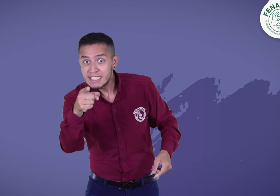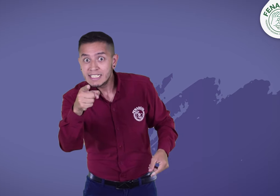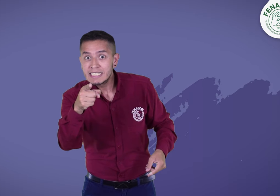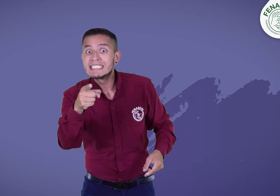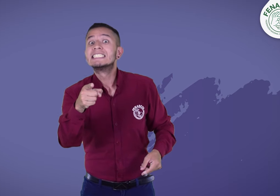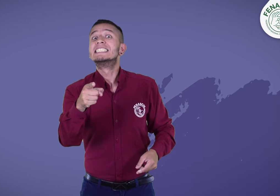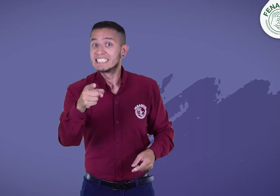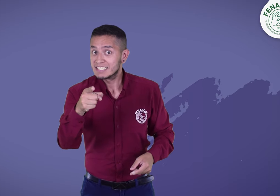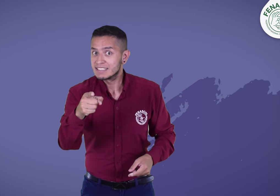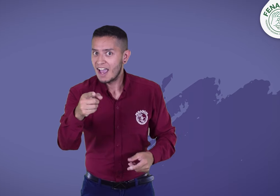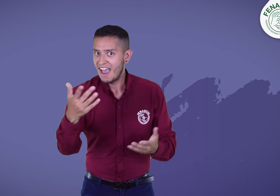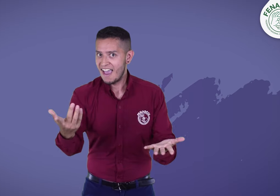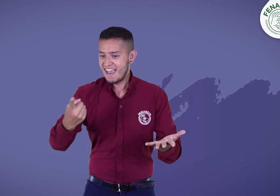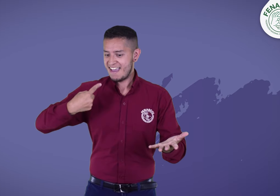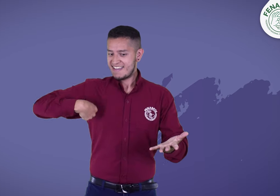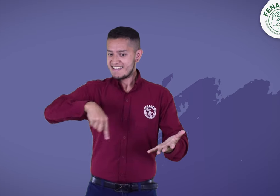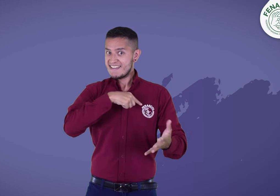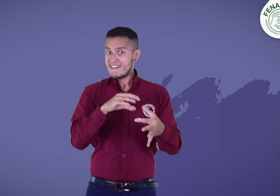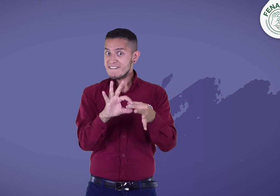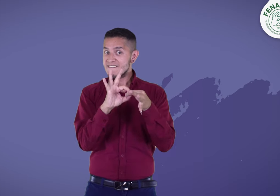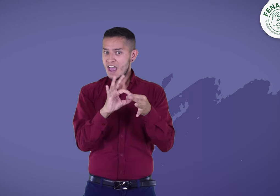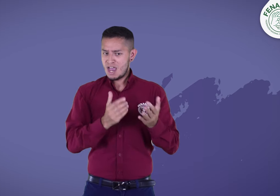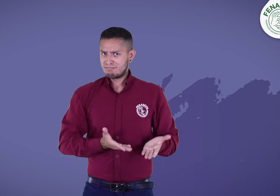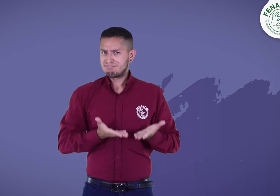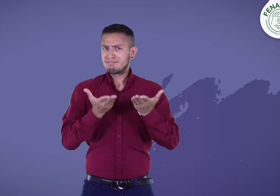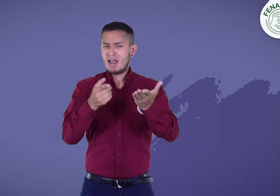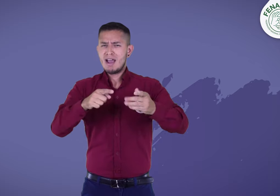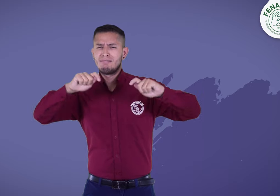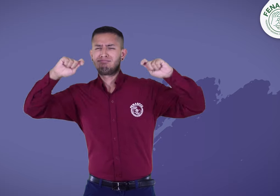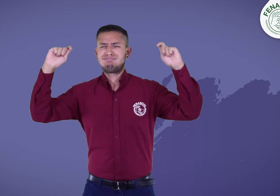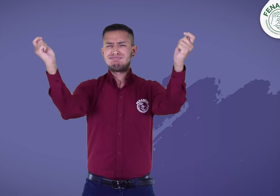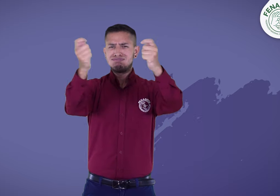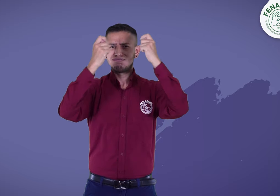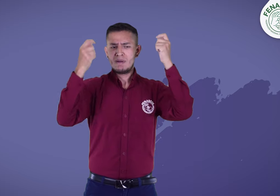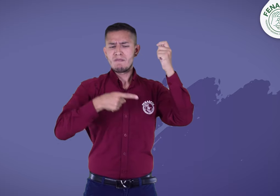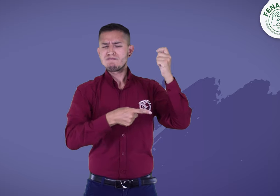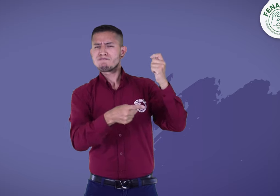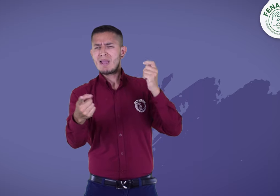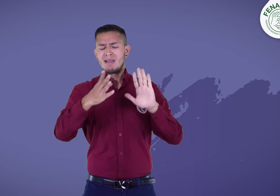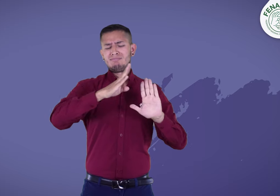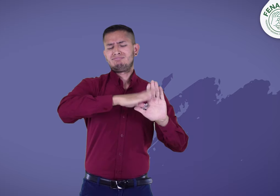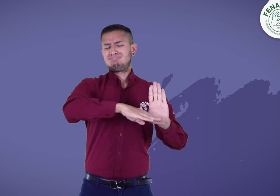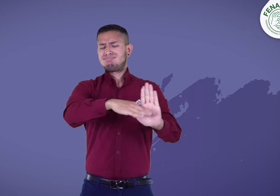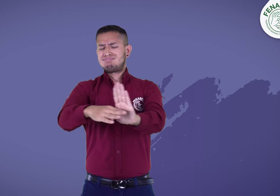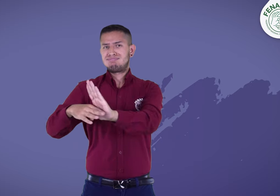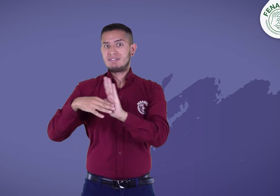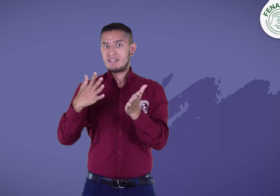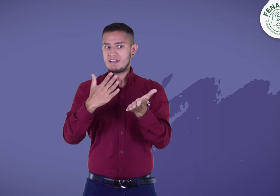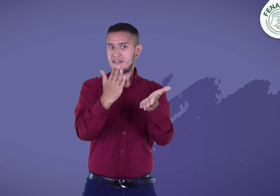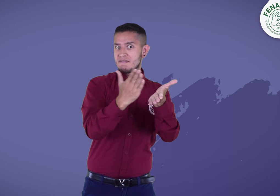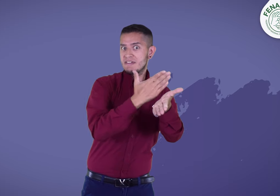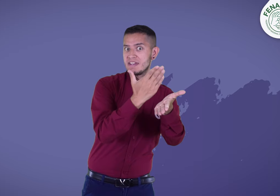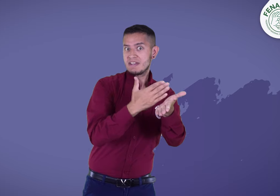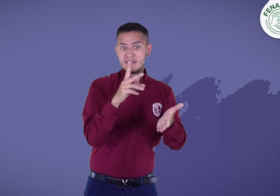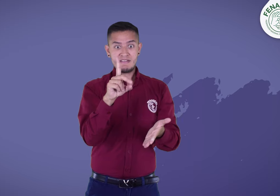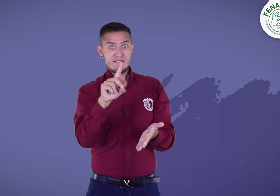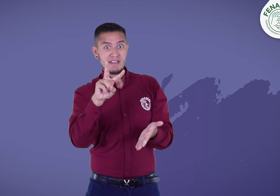¿Sí? En FENASCOL tenemos una promoción de nuestros materiales didácticos, libros y DVDs en lengua de señas colombiana.